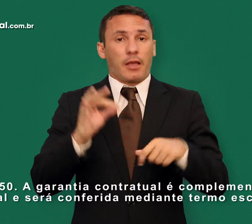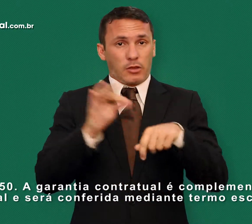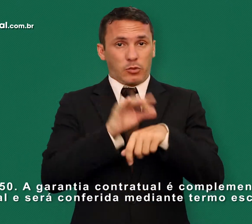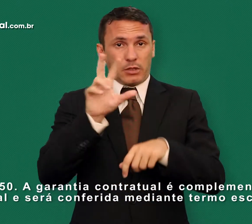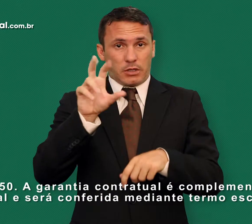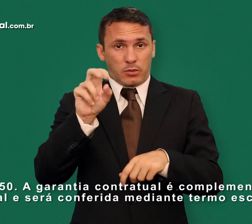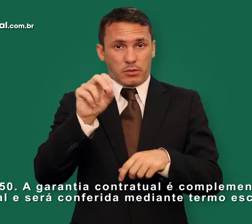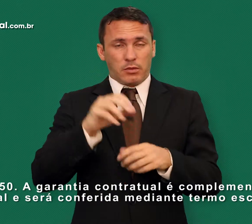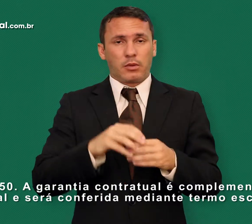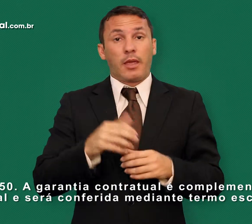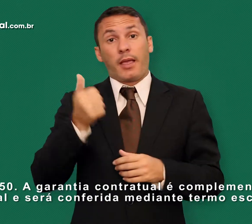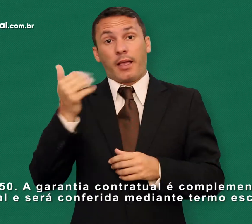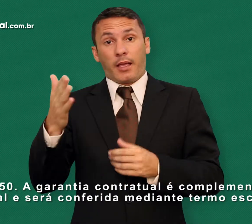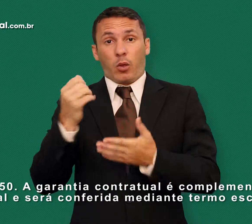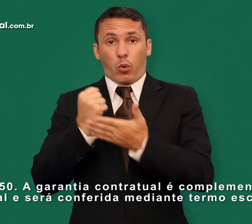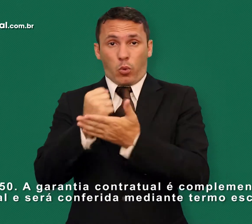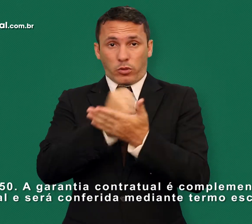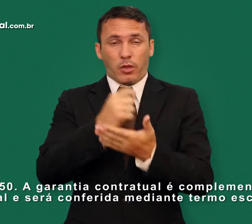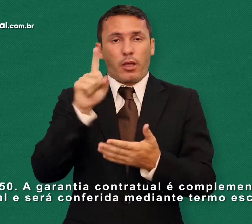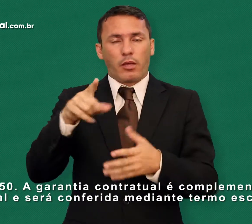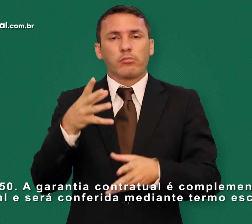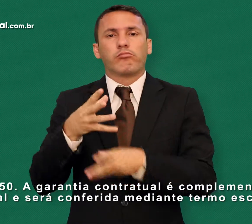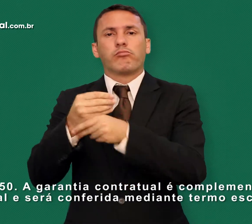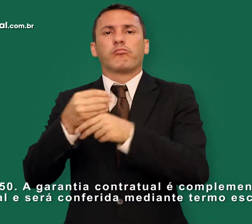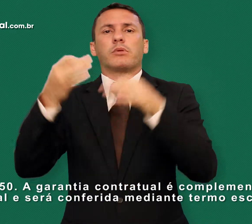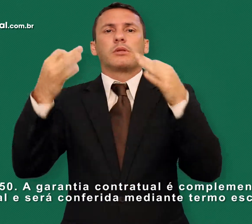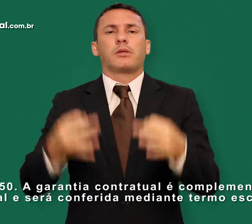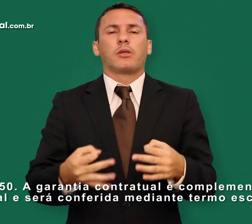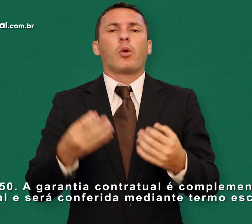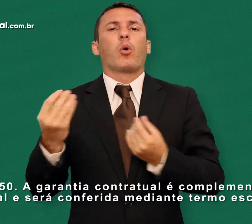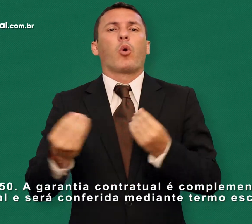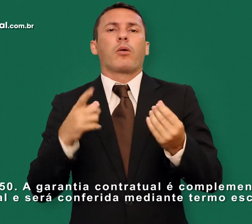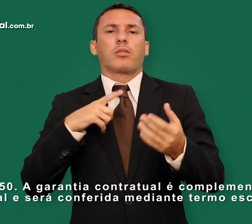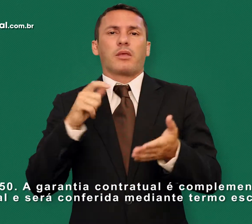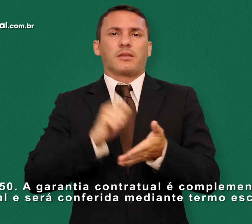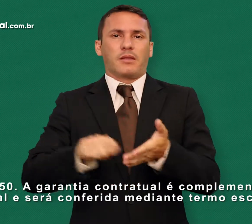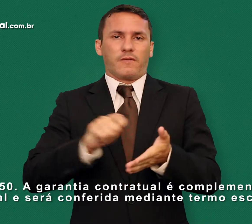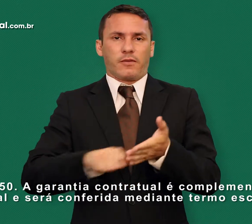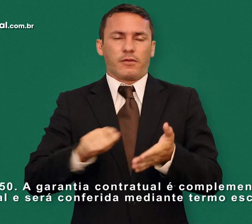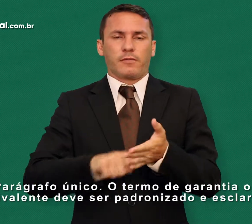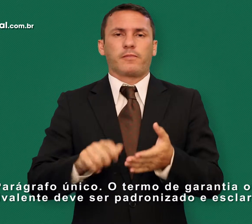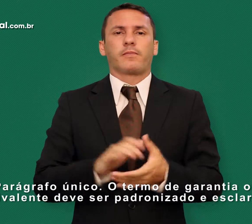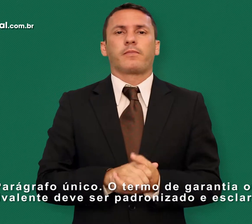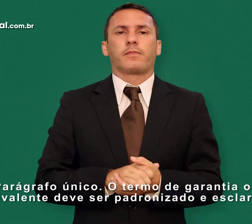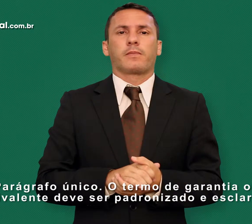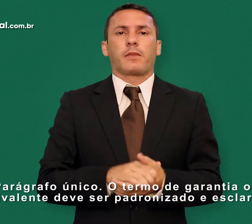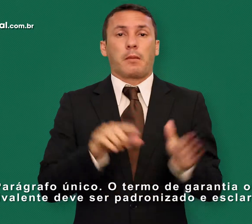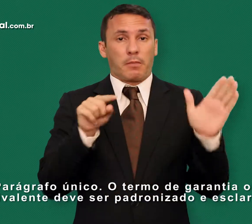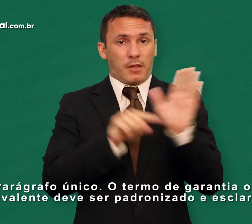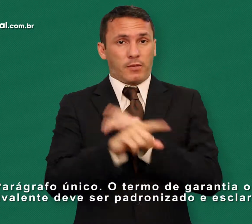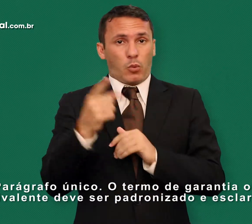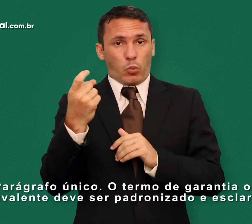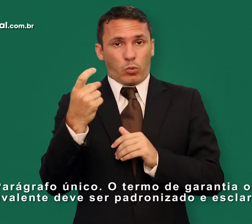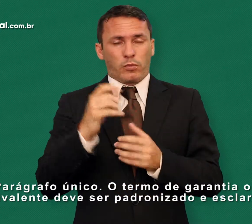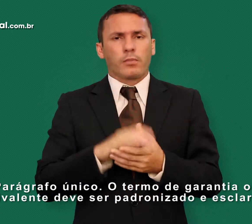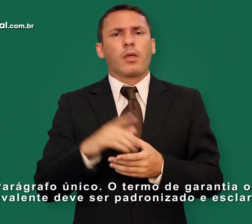contratual é complementar à legal e será conferida mediante termo escrito. Parágrafo único O termo de